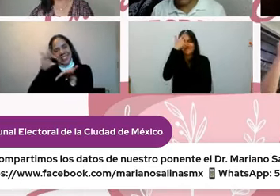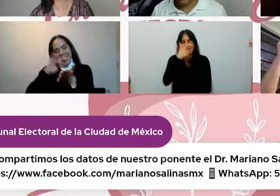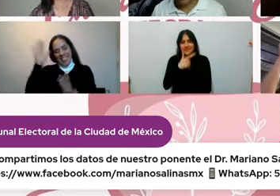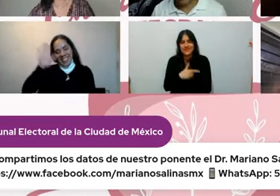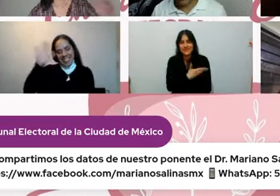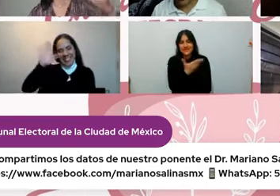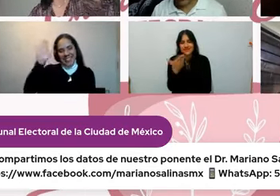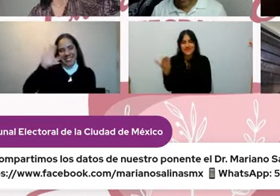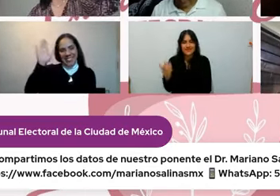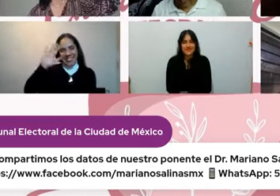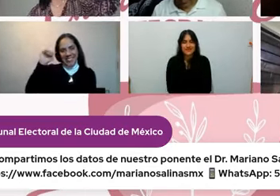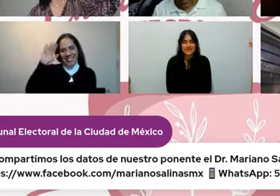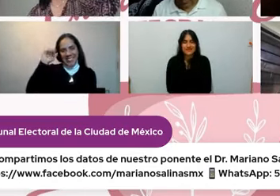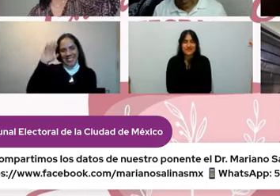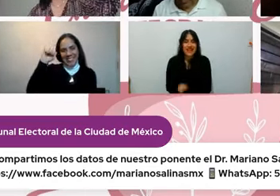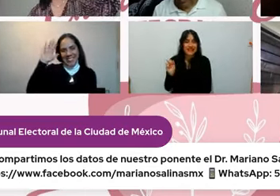nos vemos el miércoles